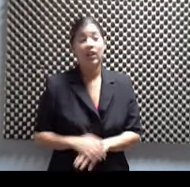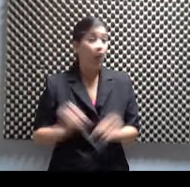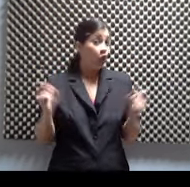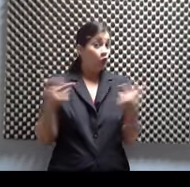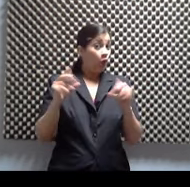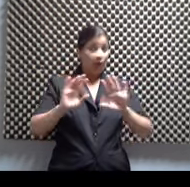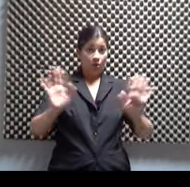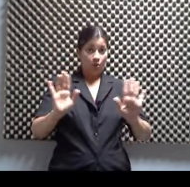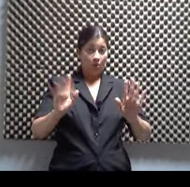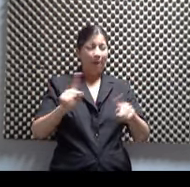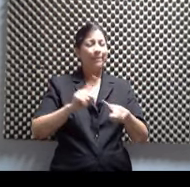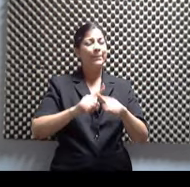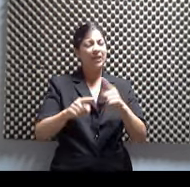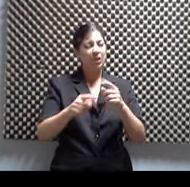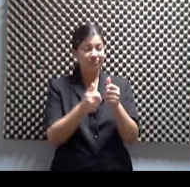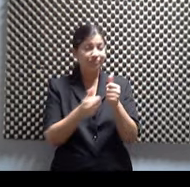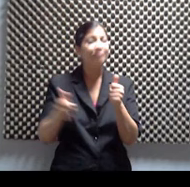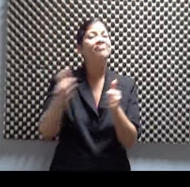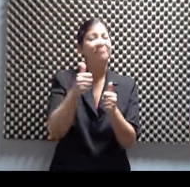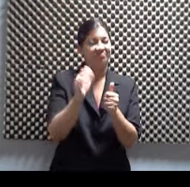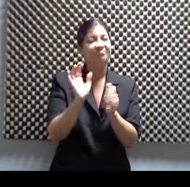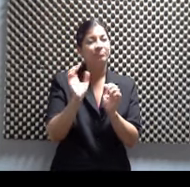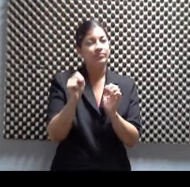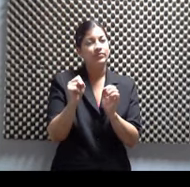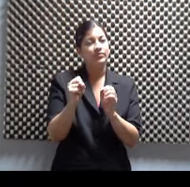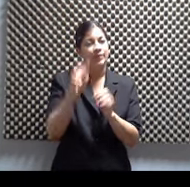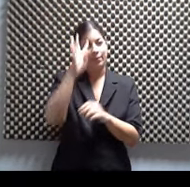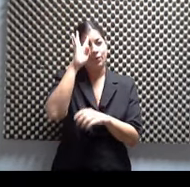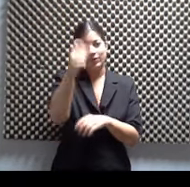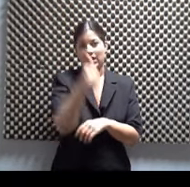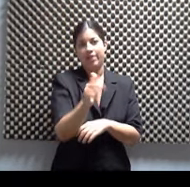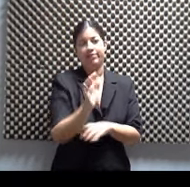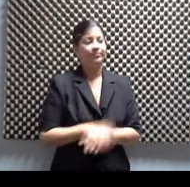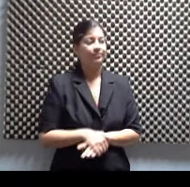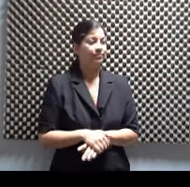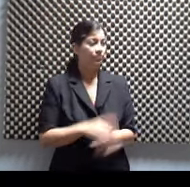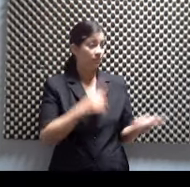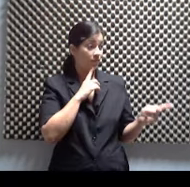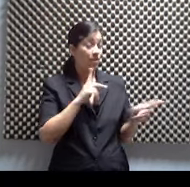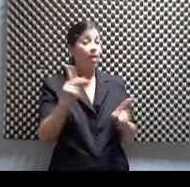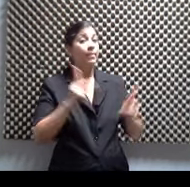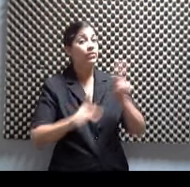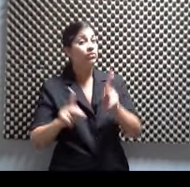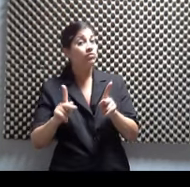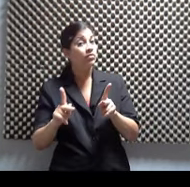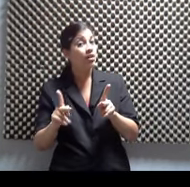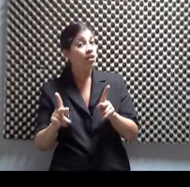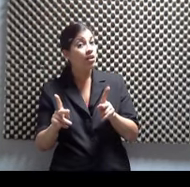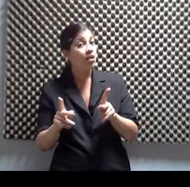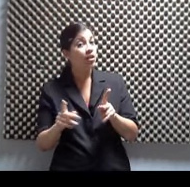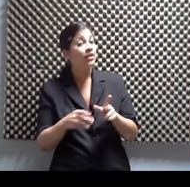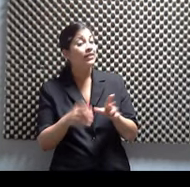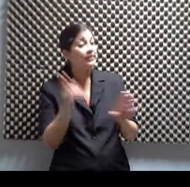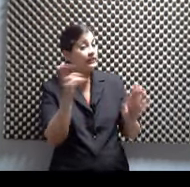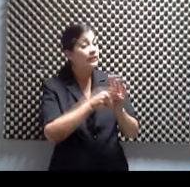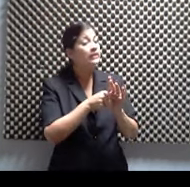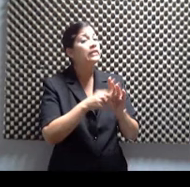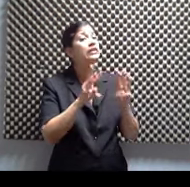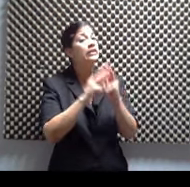pero la mayoría son improvisadas, que son en el momento. Ah, ok. Pero son estas personas también que han estado en los talleres desde ayer. Se